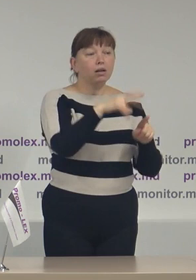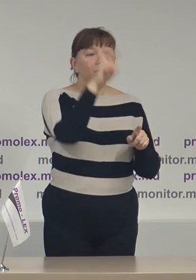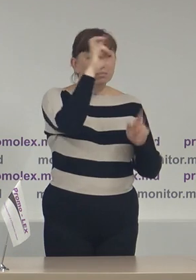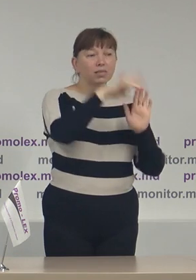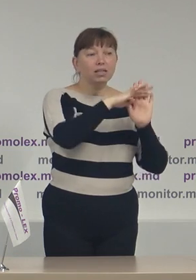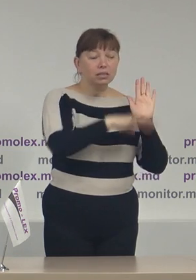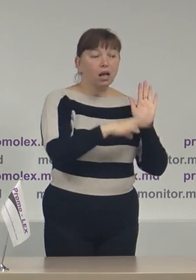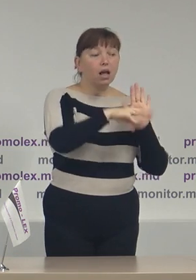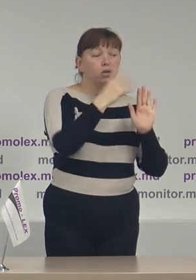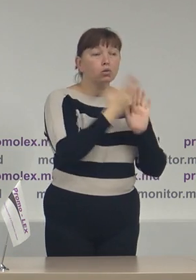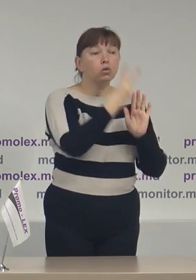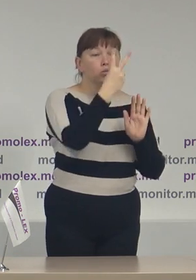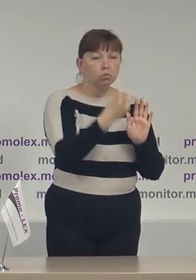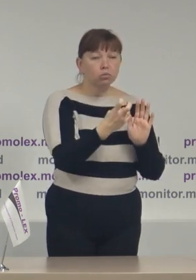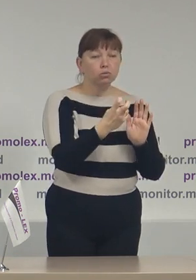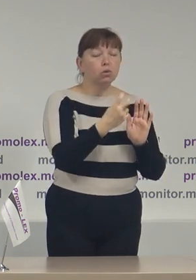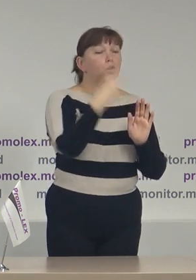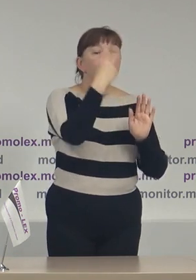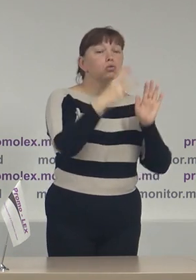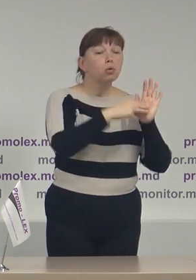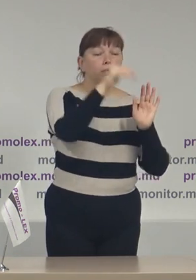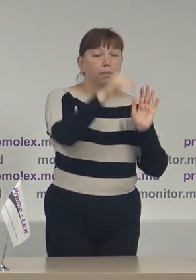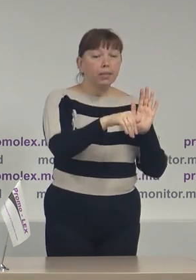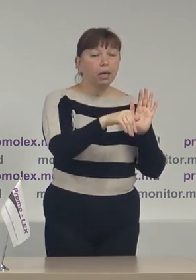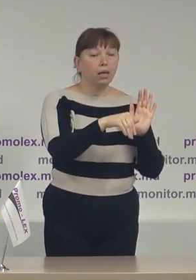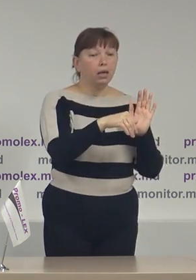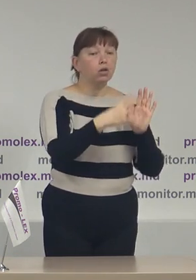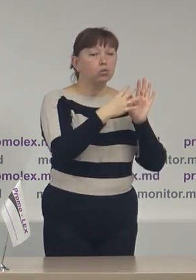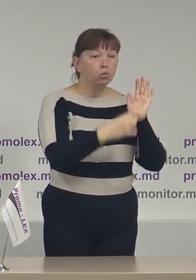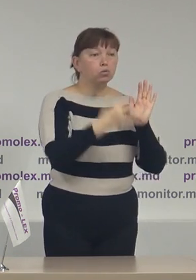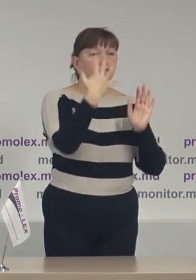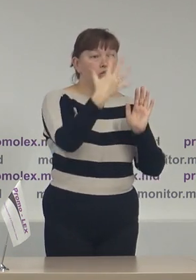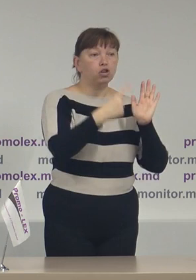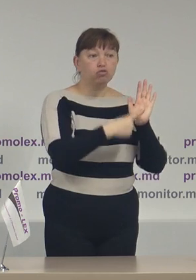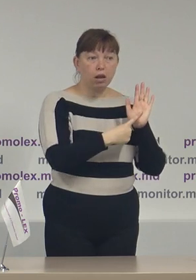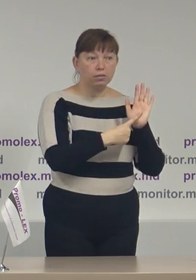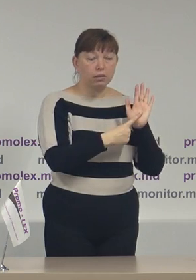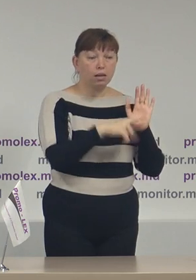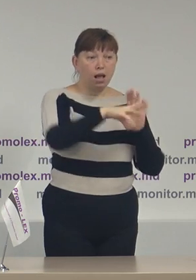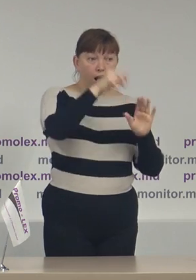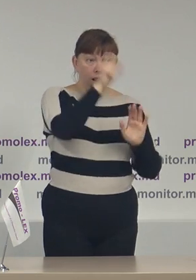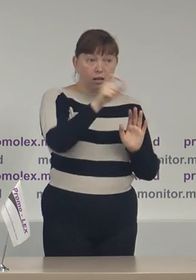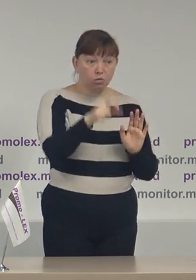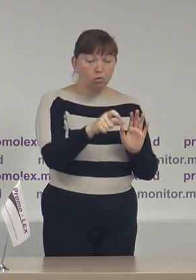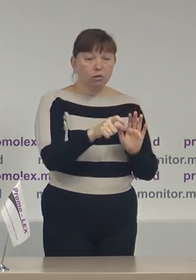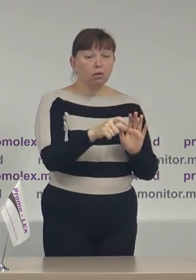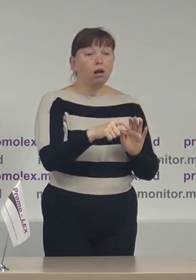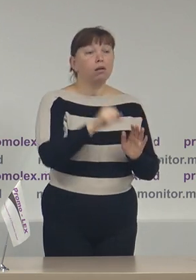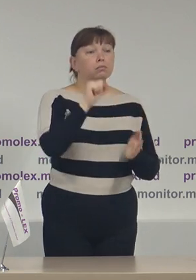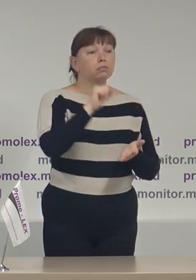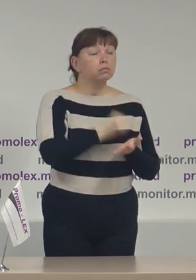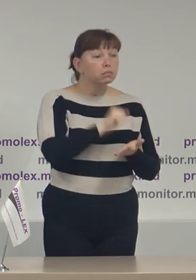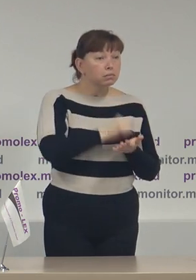stat alegătorilor sunt 28.000 cer scuze 956 alegători fiind